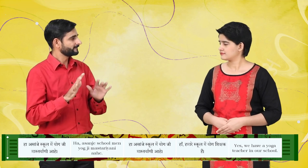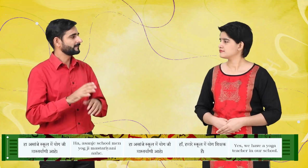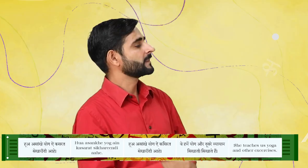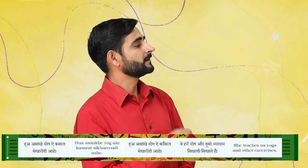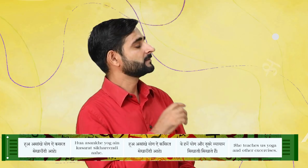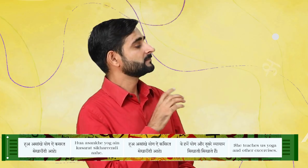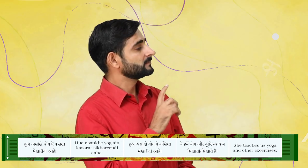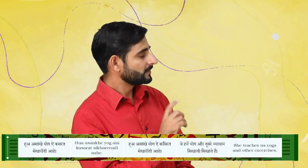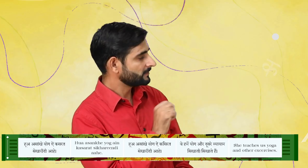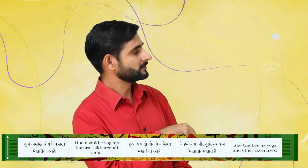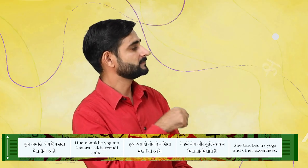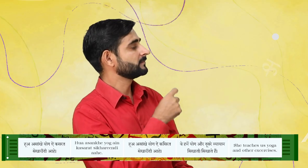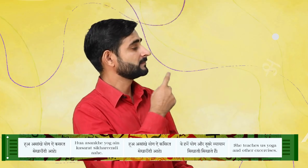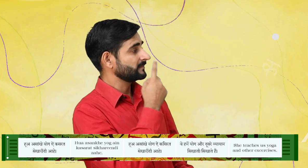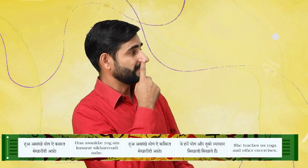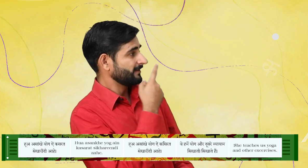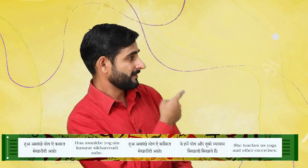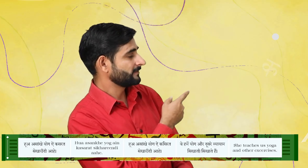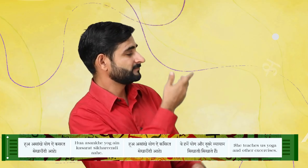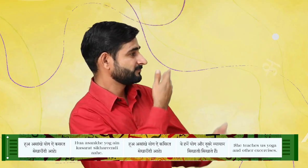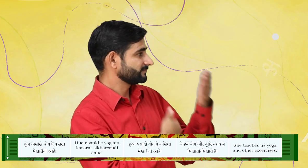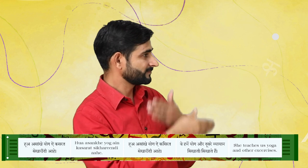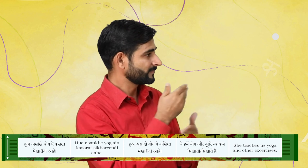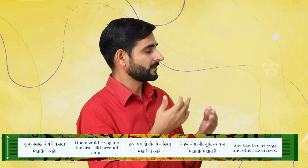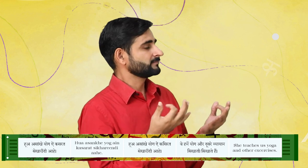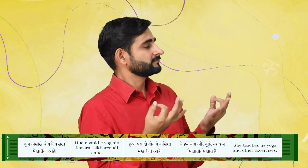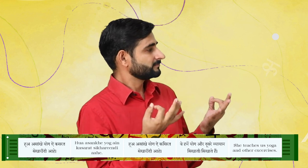हुव असांखे योग एंकसरत सिखारिन दिया है